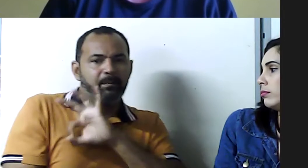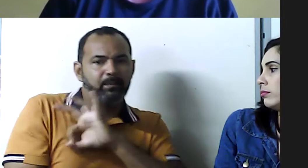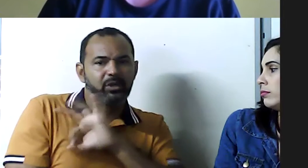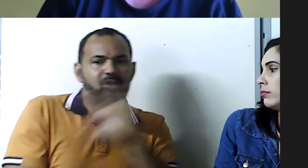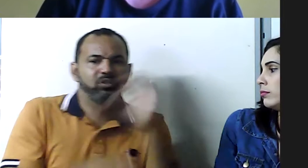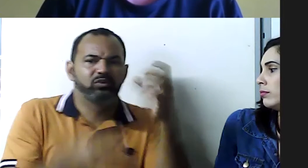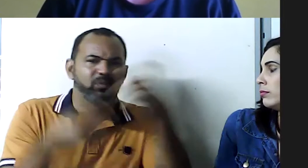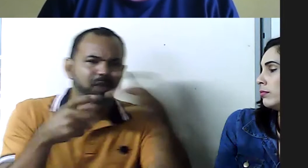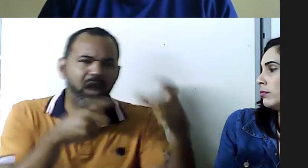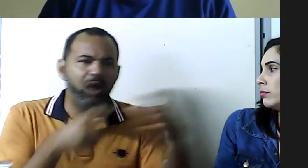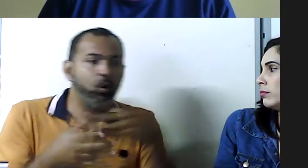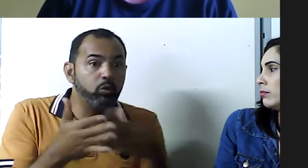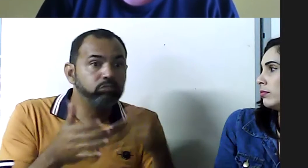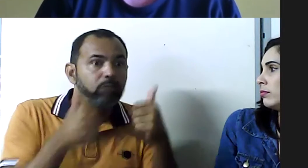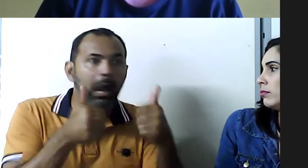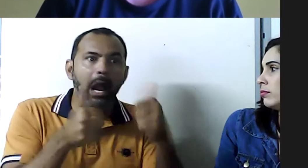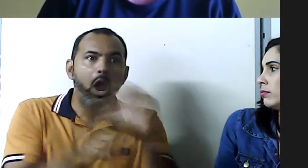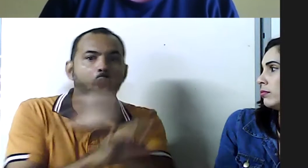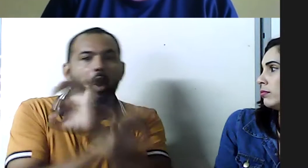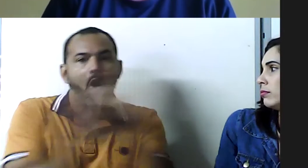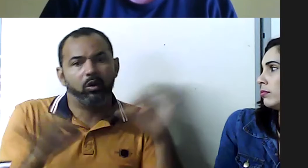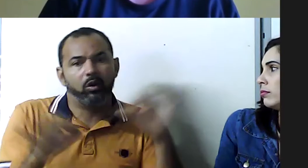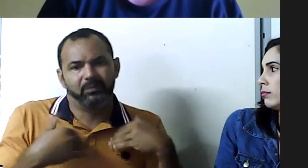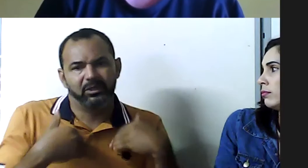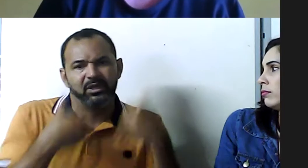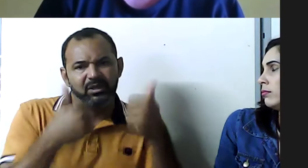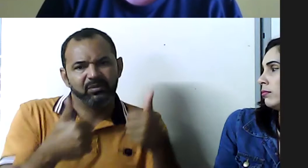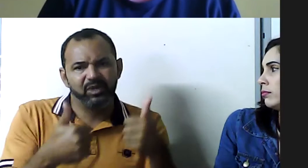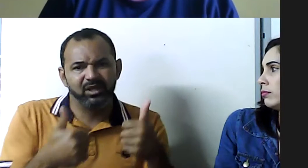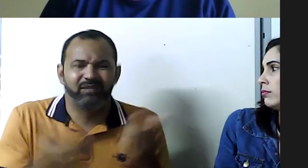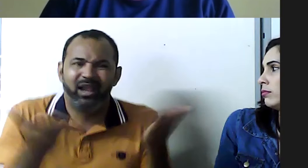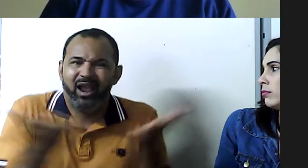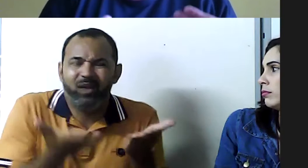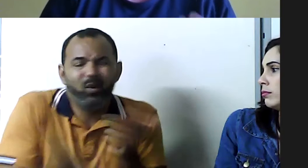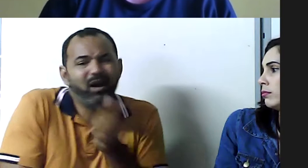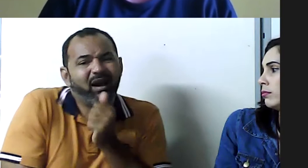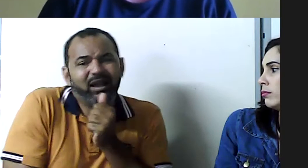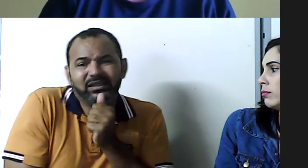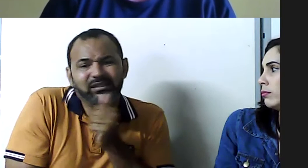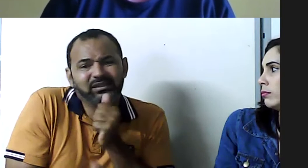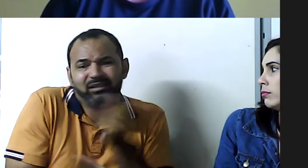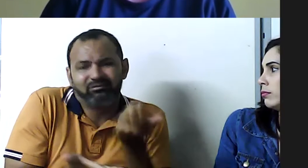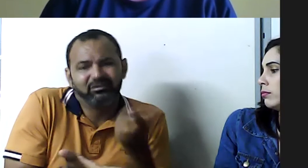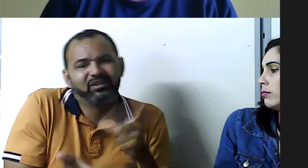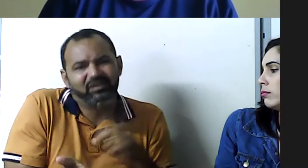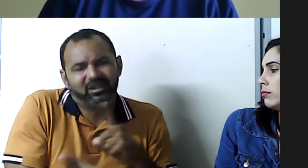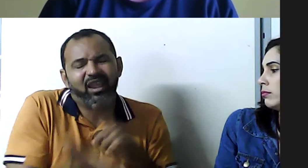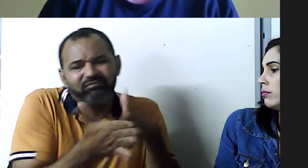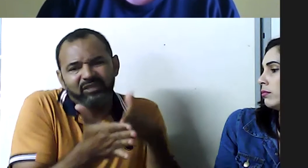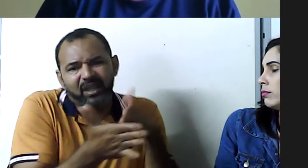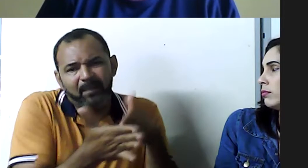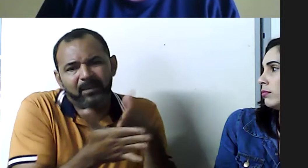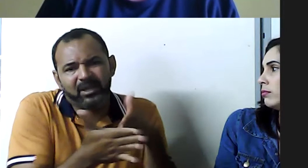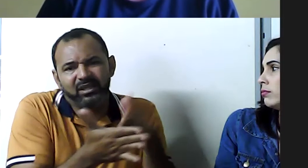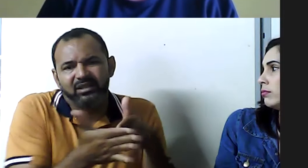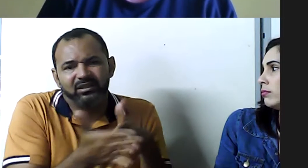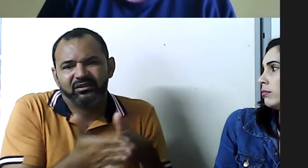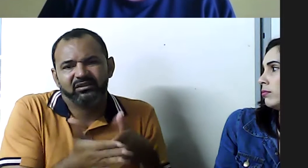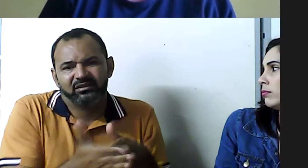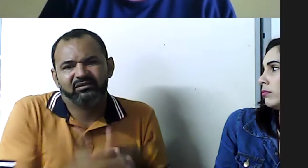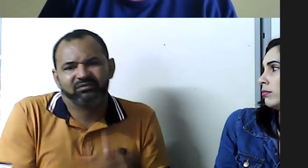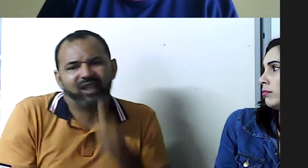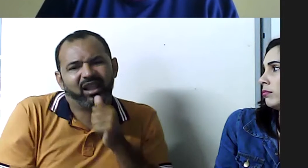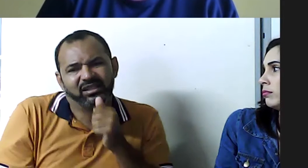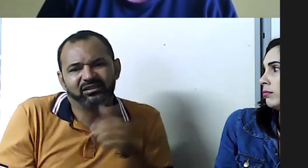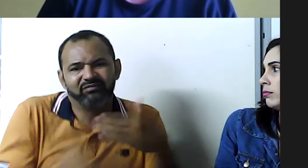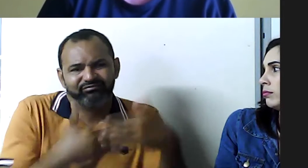bancos, hospitais, delegacia, vários lugares, isso é preciso para a gente dizer, nós somos cidadãos